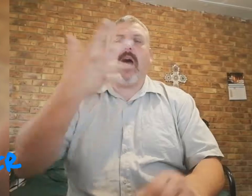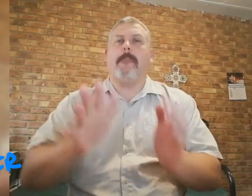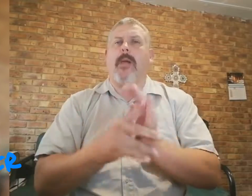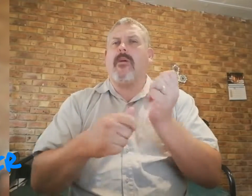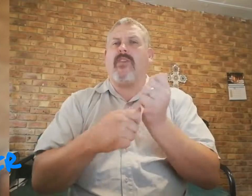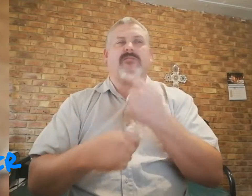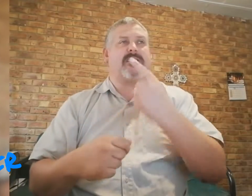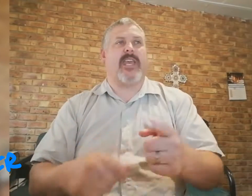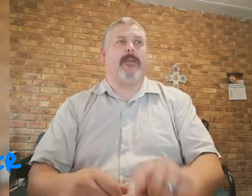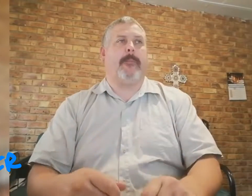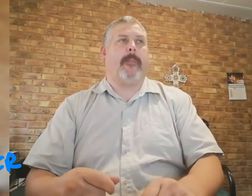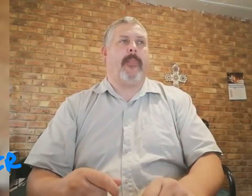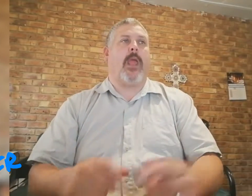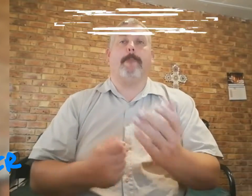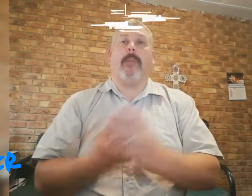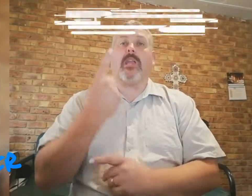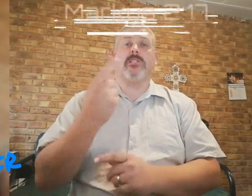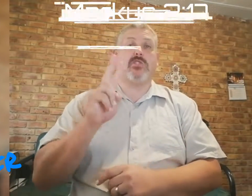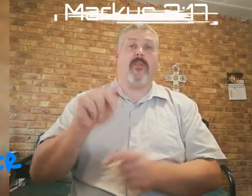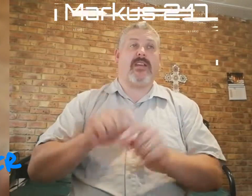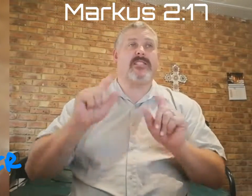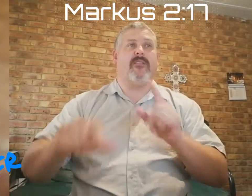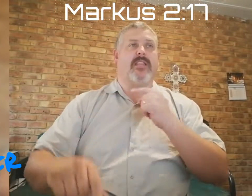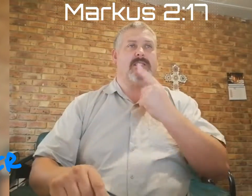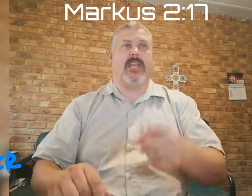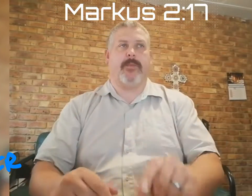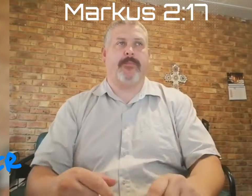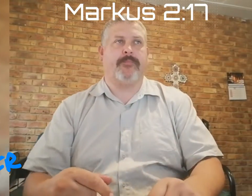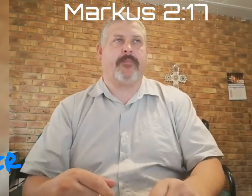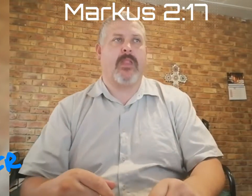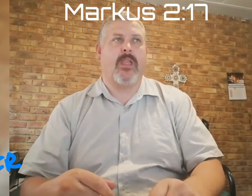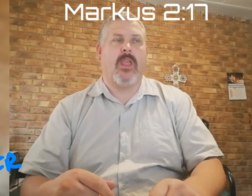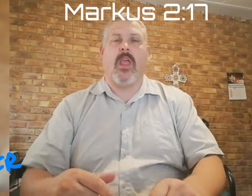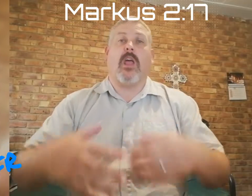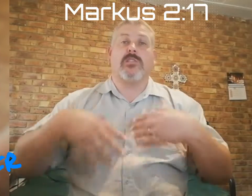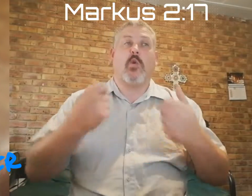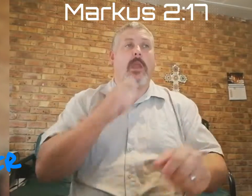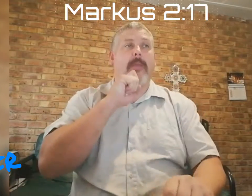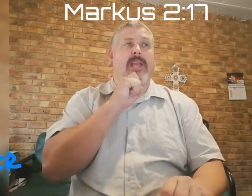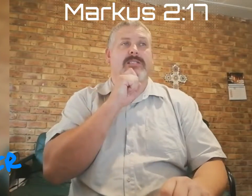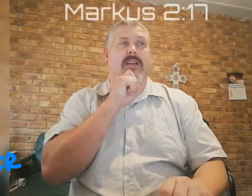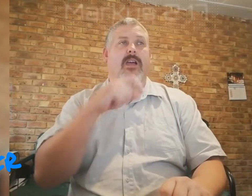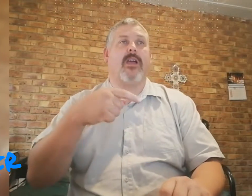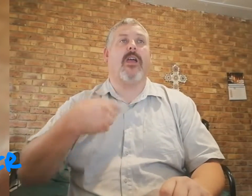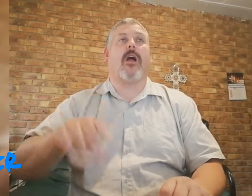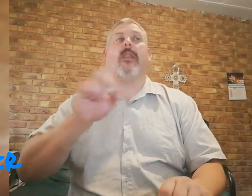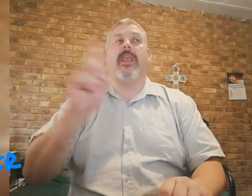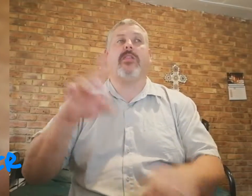Aan een bybelveis, wat sê, in Markers 2 vers 17 sê, van Gezonde mense, gaan nie